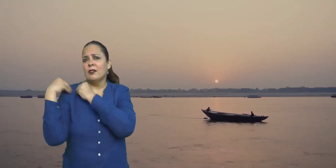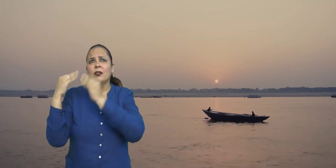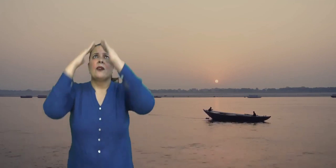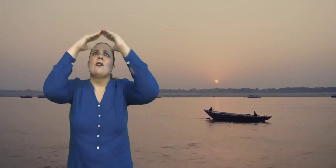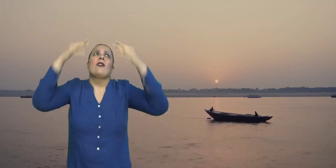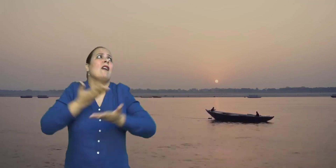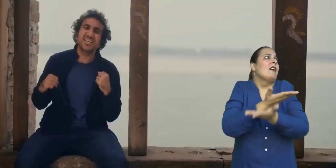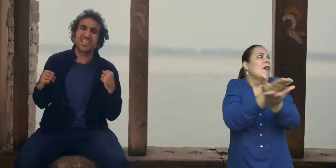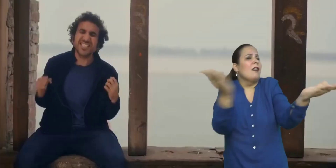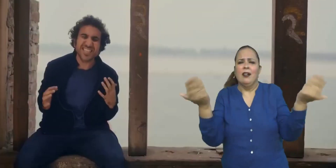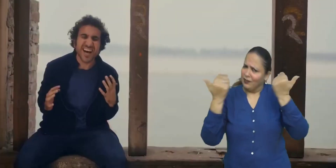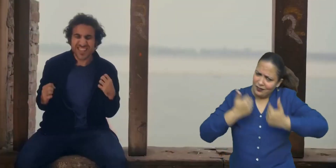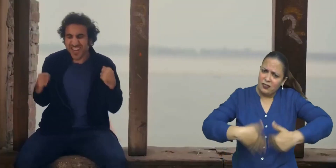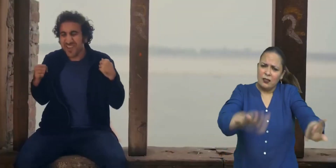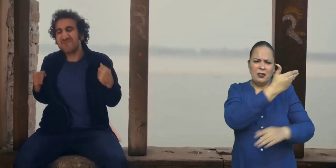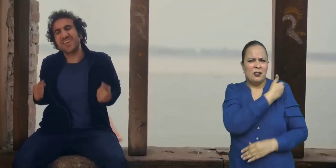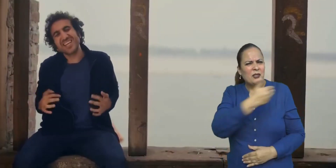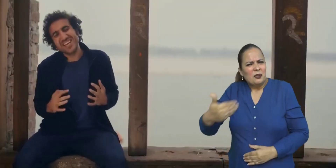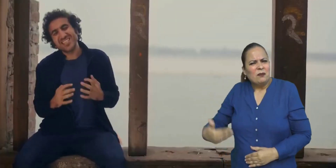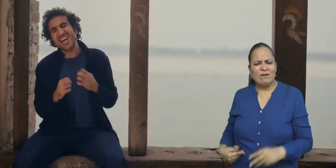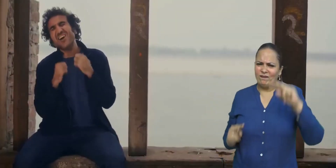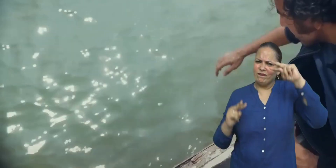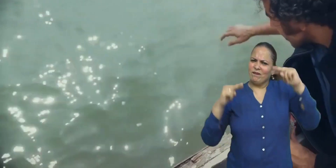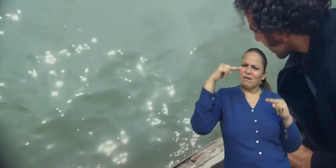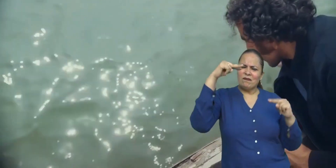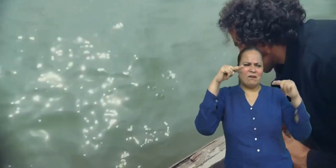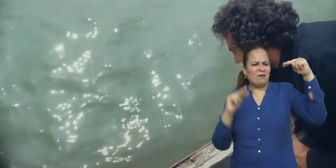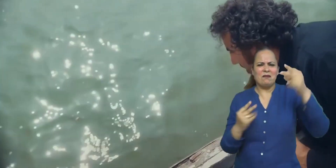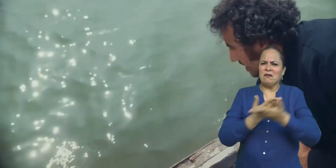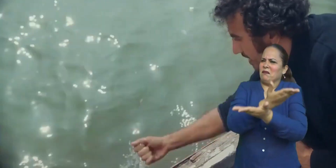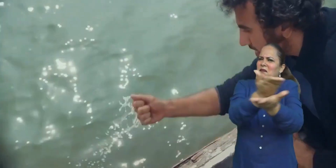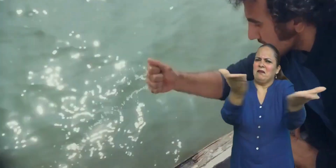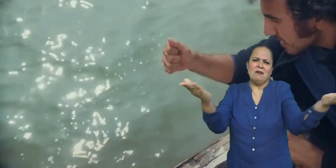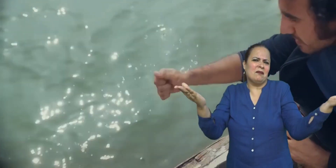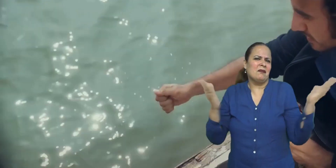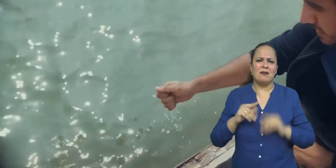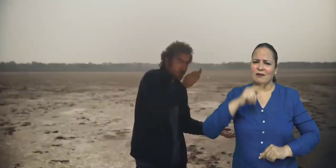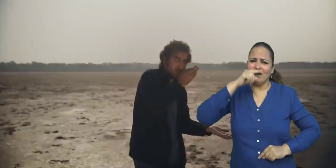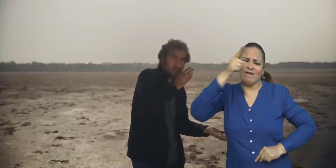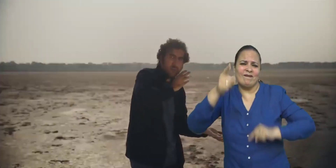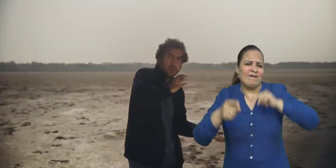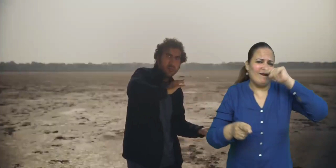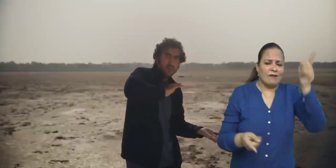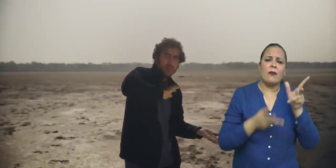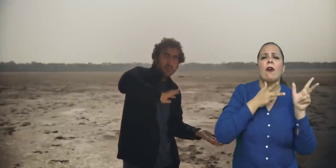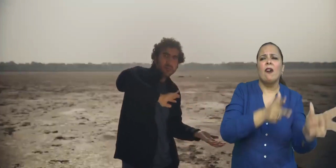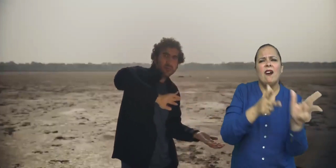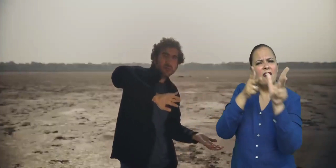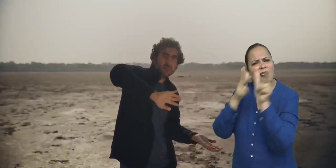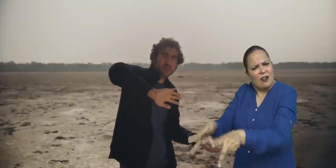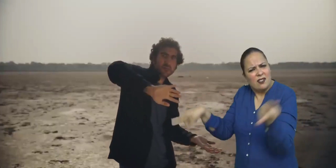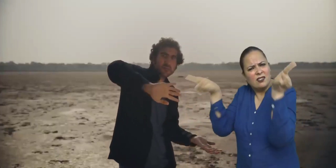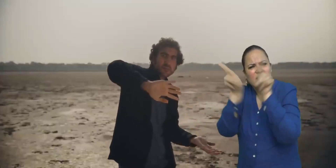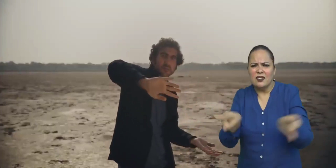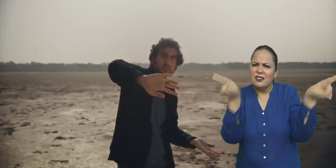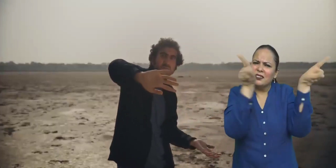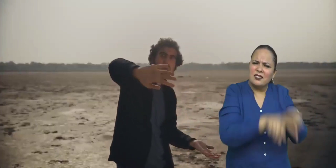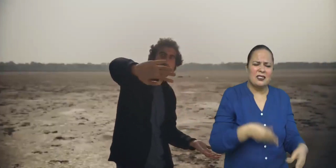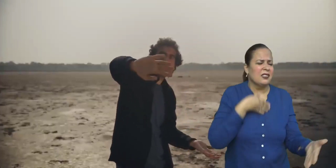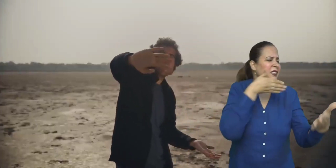भीले जा मेरी जात, भीले जा ओकाद, भीले जा मेरी बात, भीले जा हालाद,